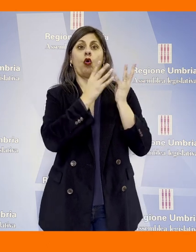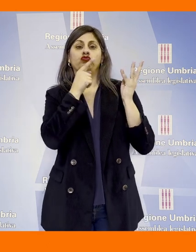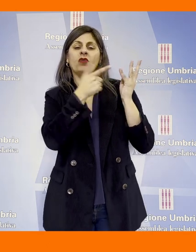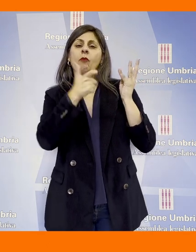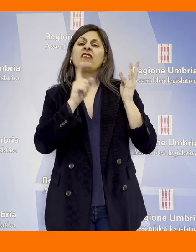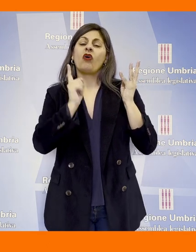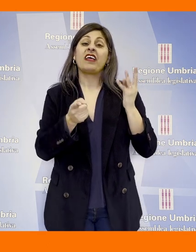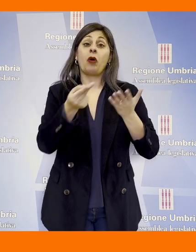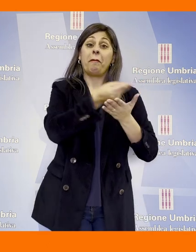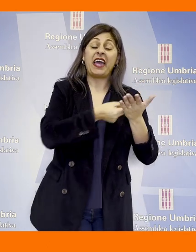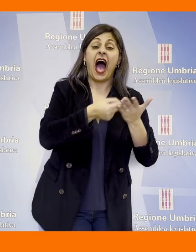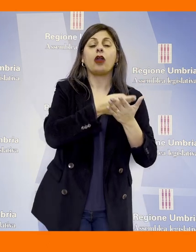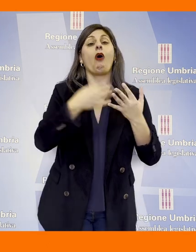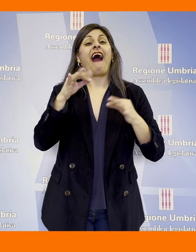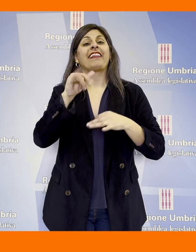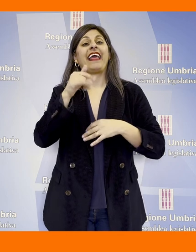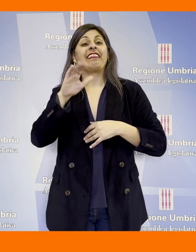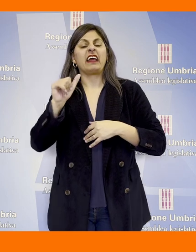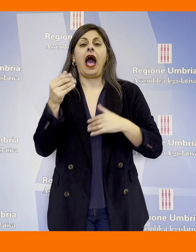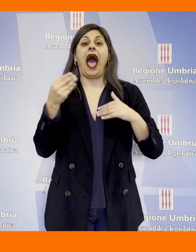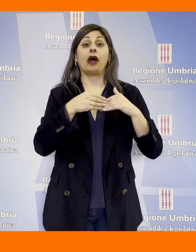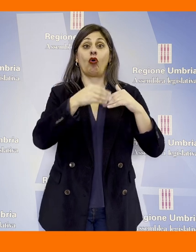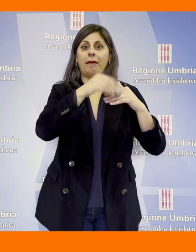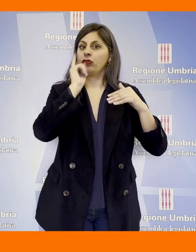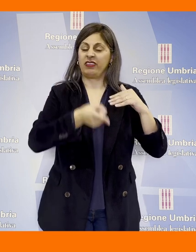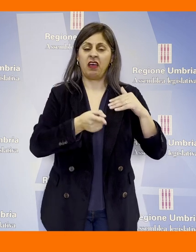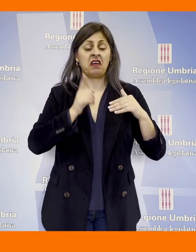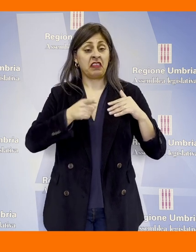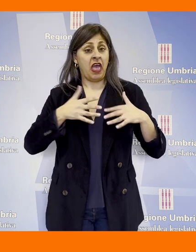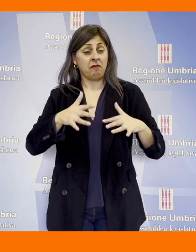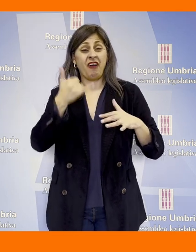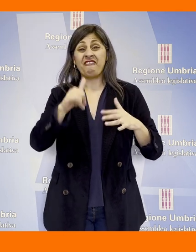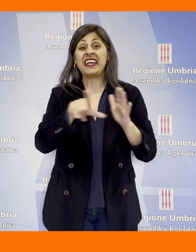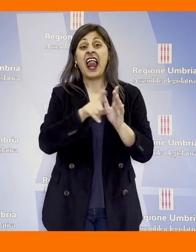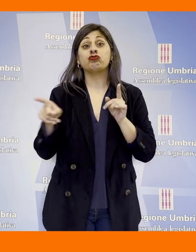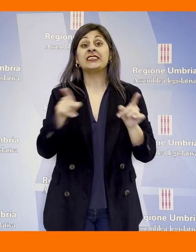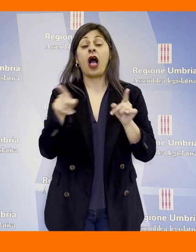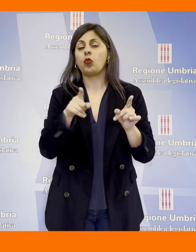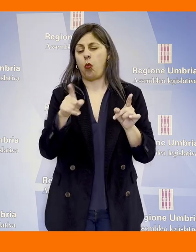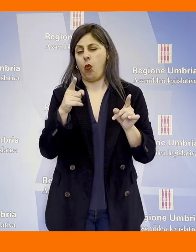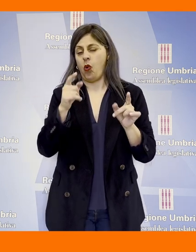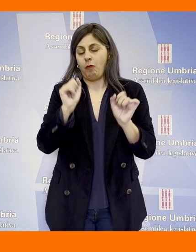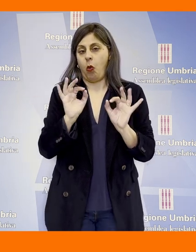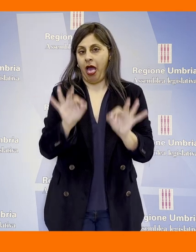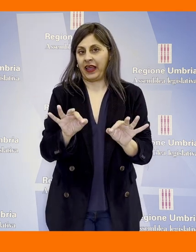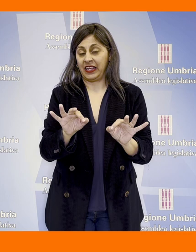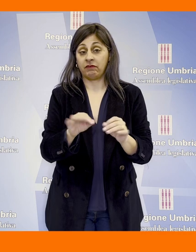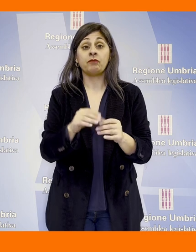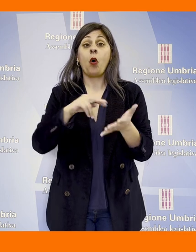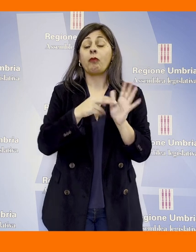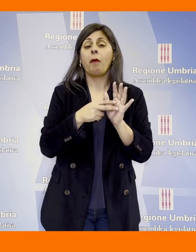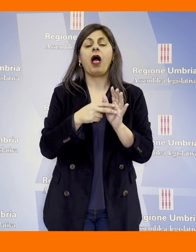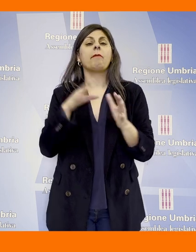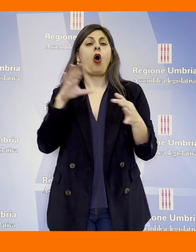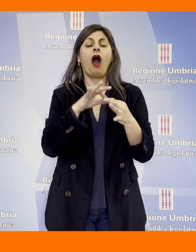Giunta per l'aggiornamento di piano e carta ittica, che dovrebbe auspicabilmente arrivare entro la fine della legislatura. Le criticità